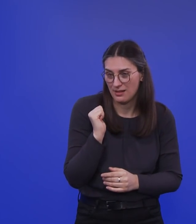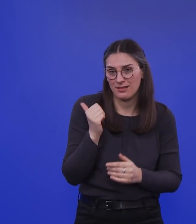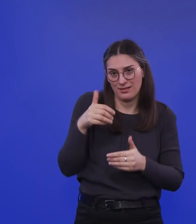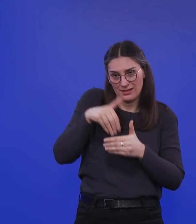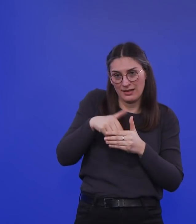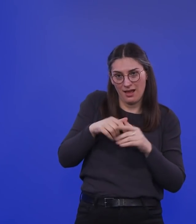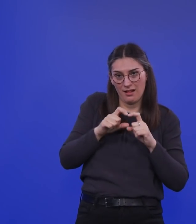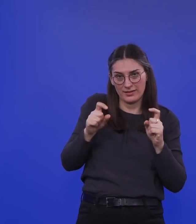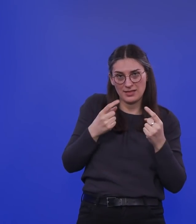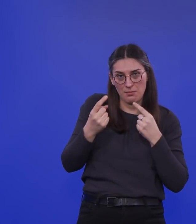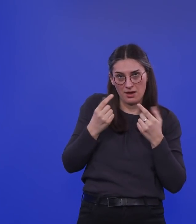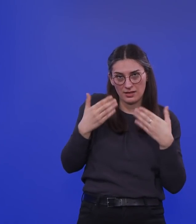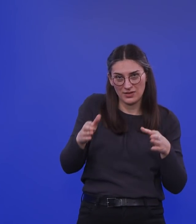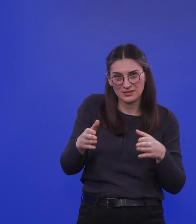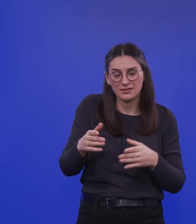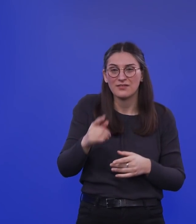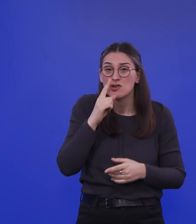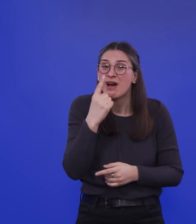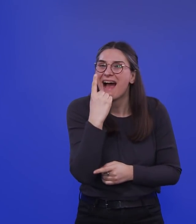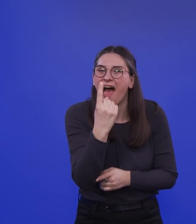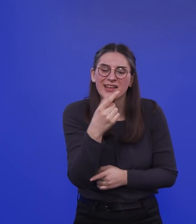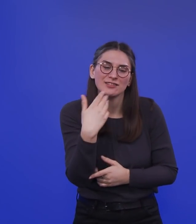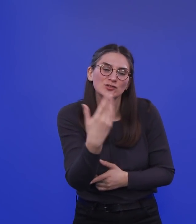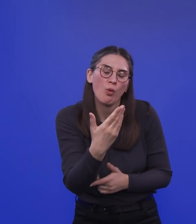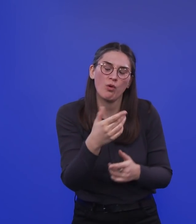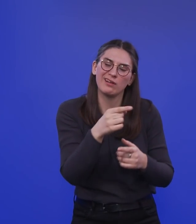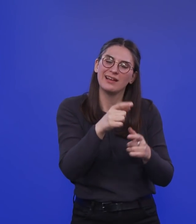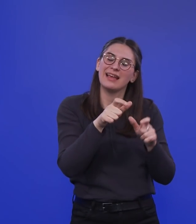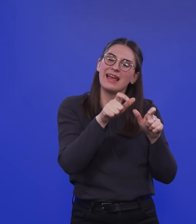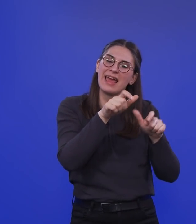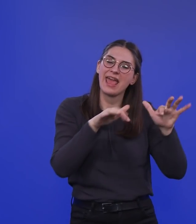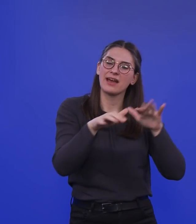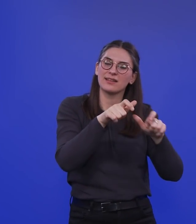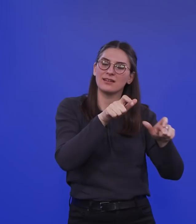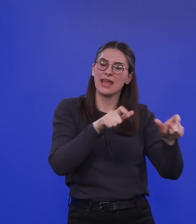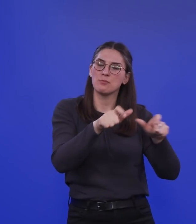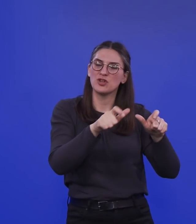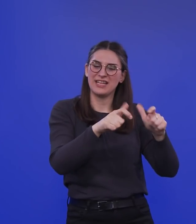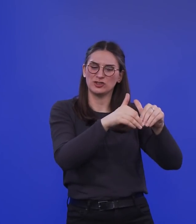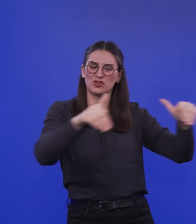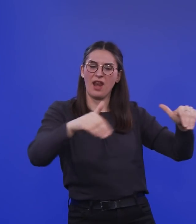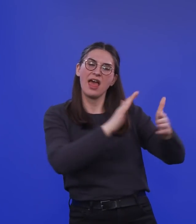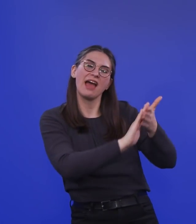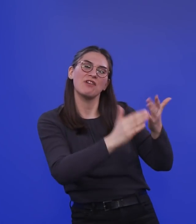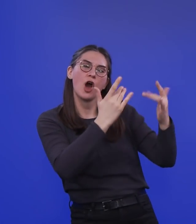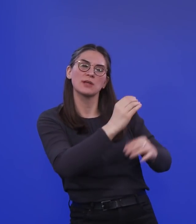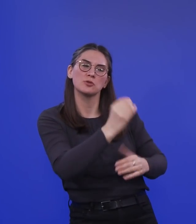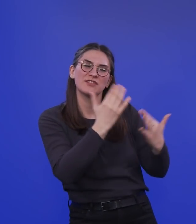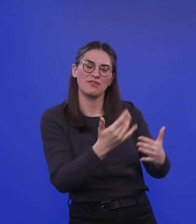Es gibt nicht die eine Herdenimmunitätsschwelle, die man so mal eben schnell ausrechnet. heißt, ich halte fest, erstens die